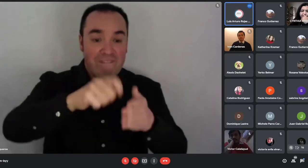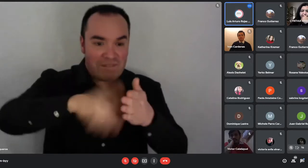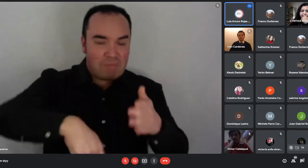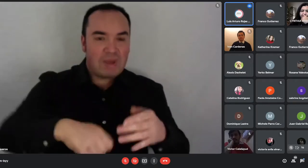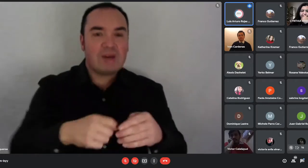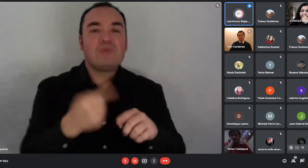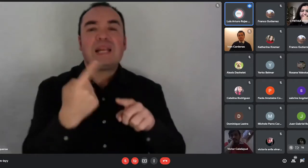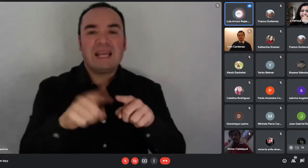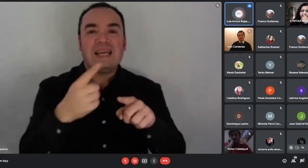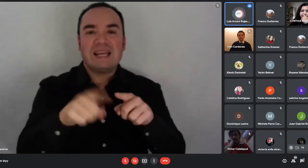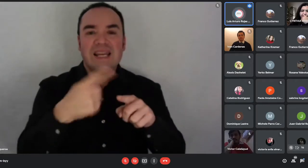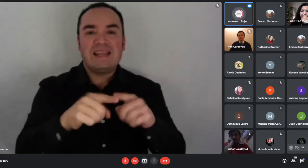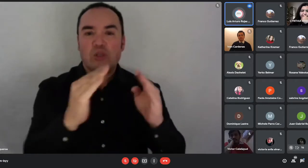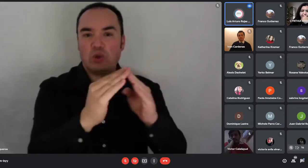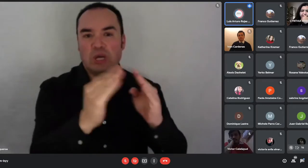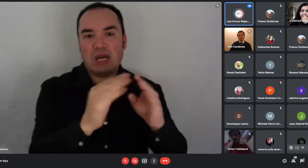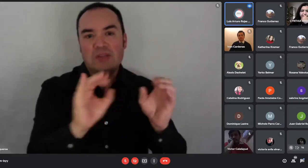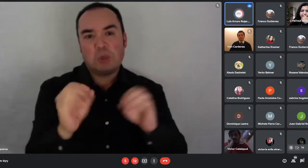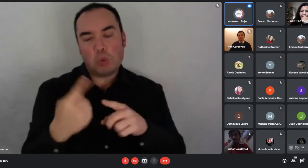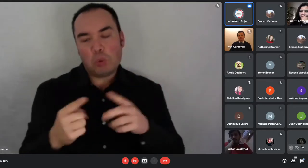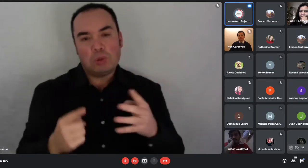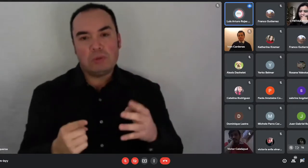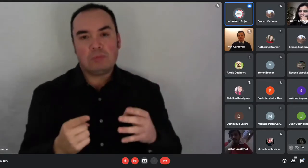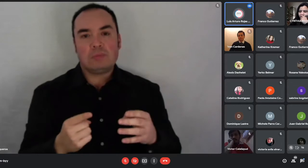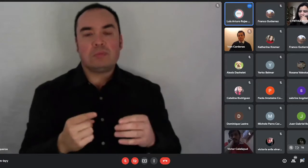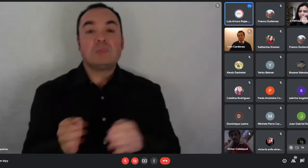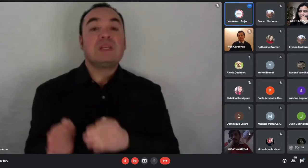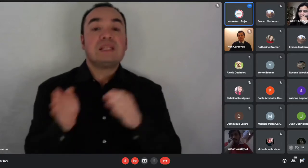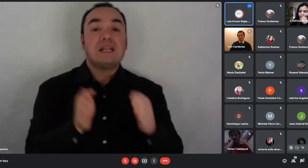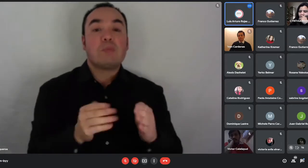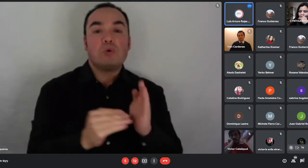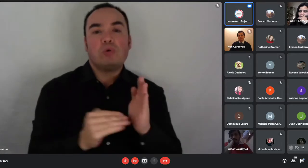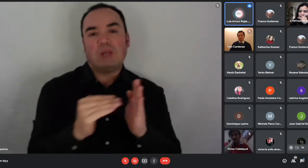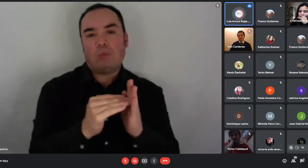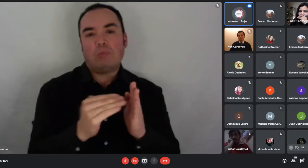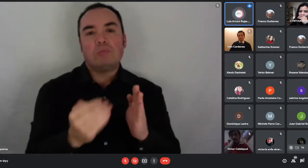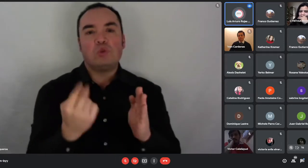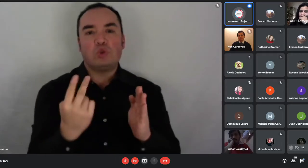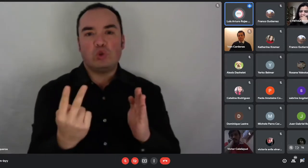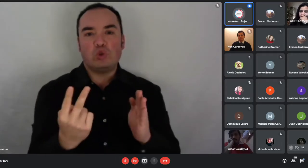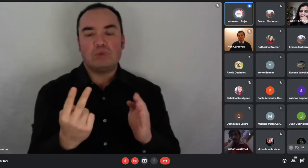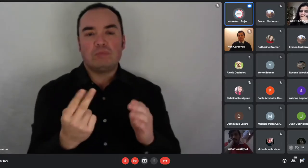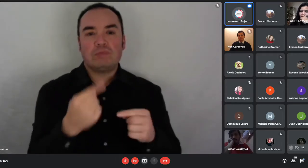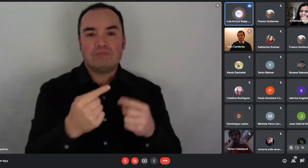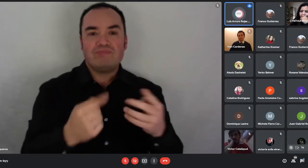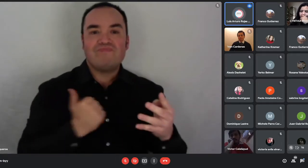son los siguientes. Deben tener un registro social de hogares que no supere el 80%.